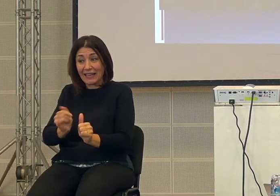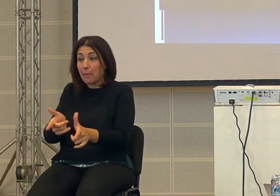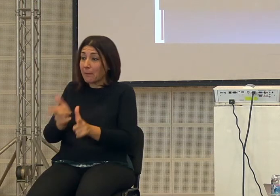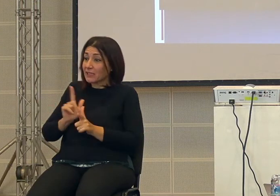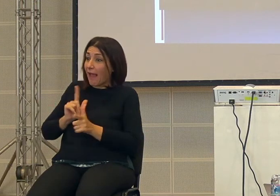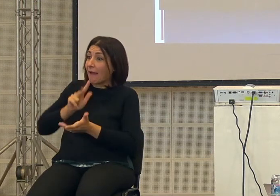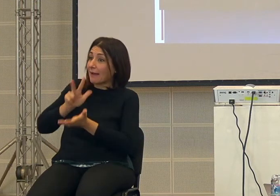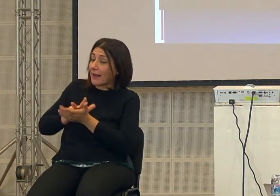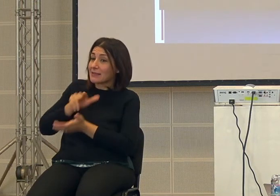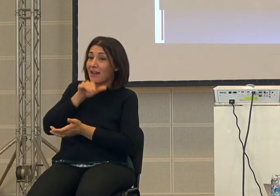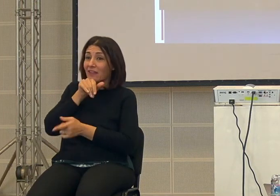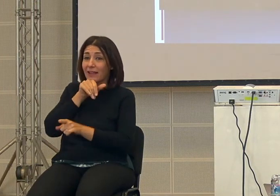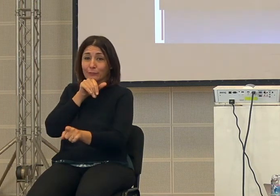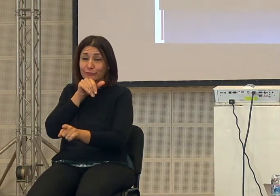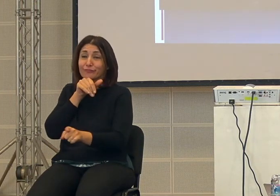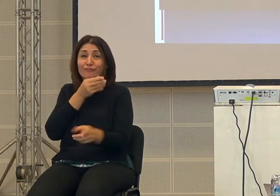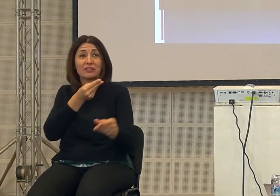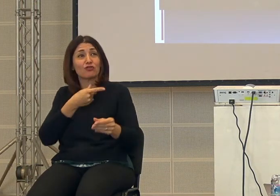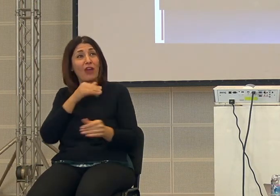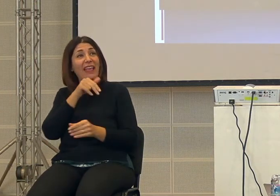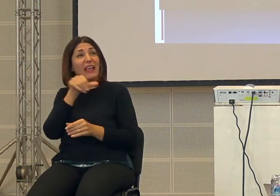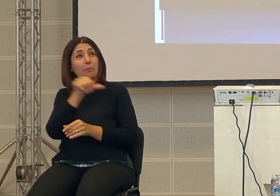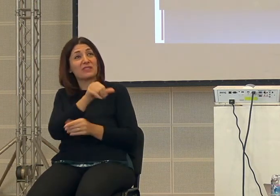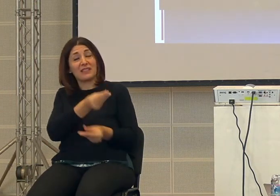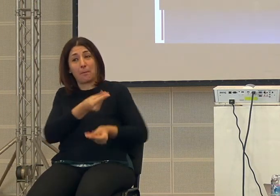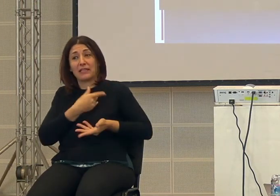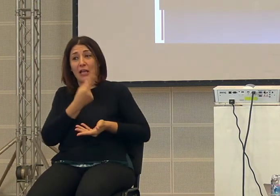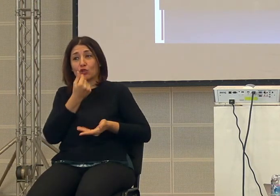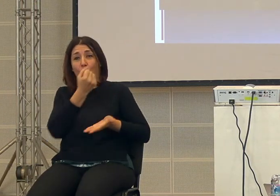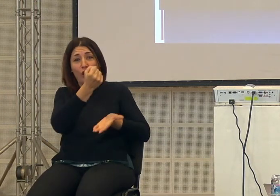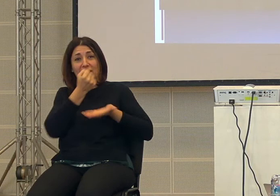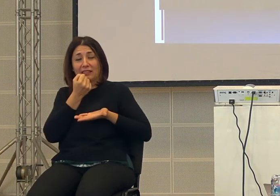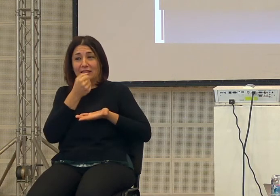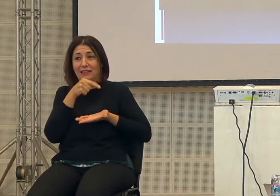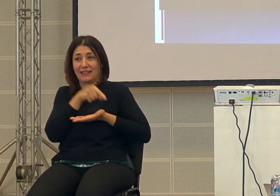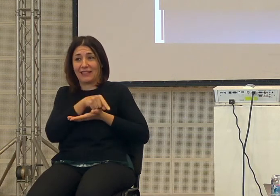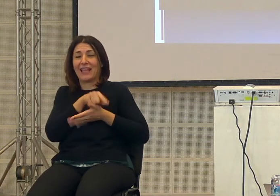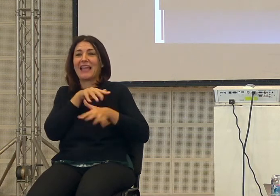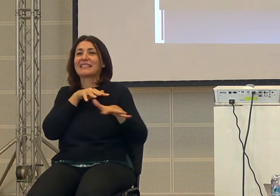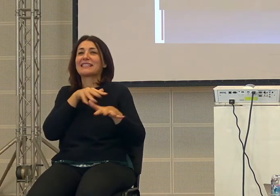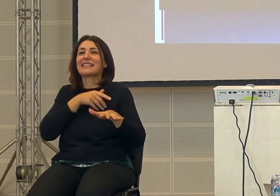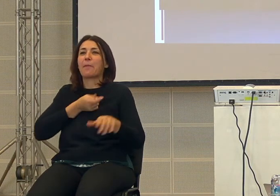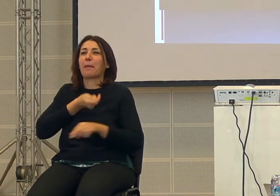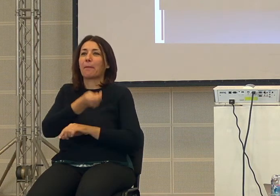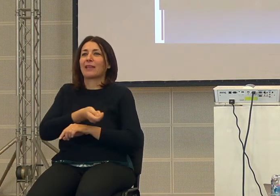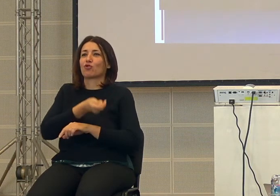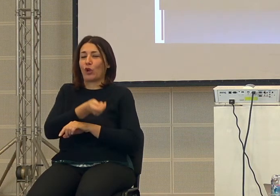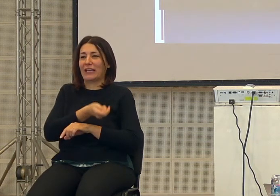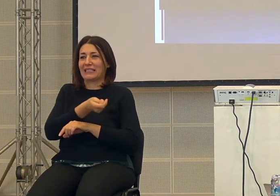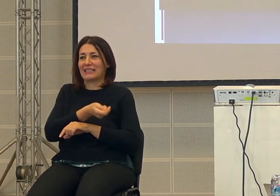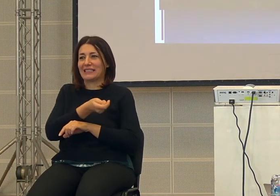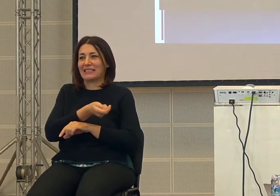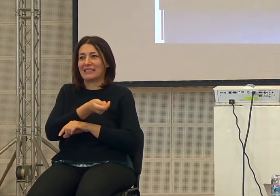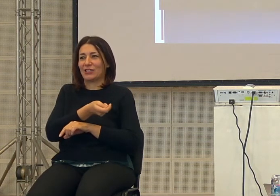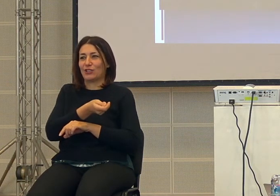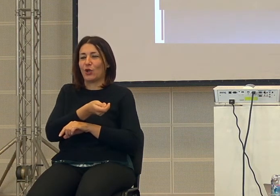perché abbiamo l'Inps vera abbiamo l'Inps o le sistemi pensionistici quando ci serve